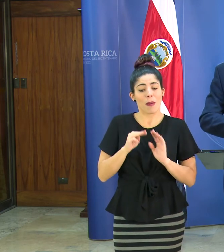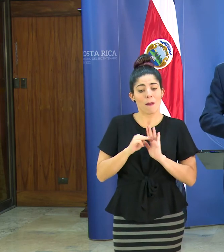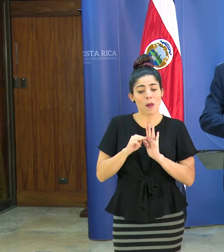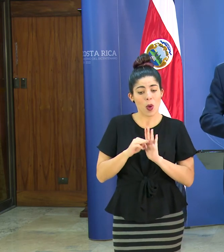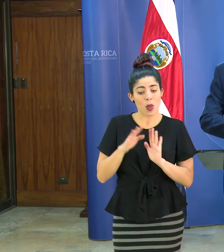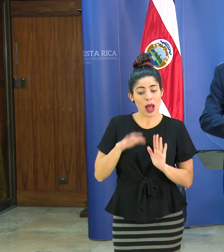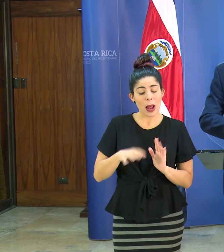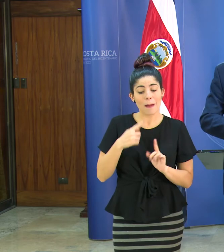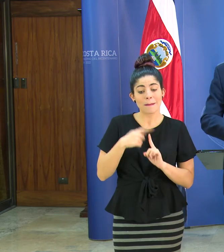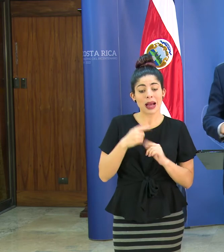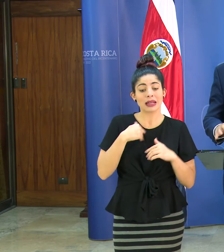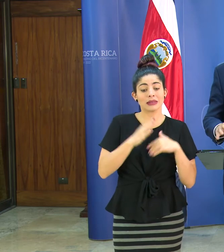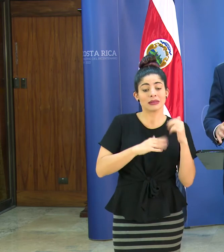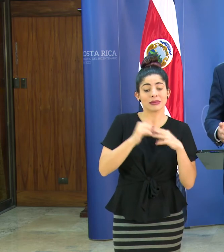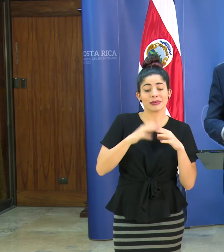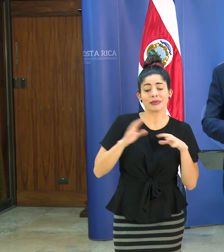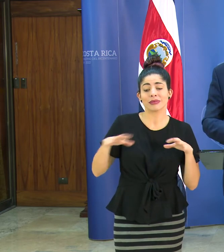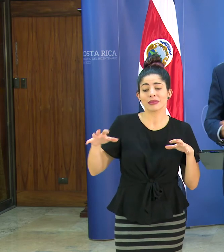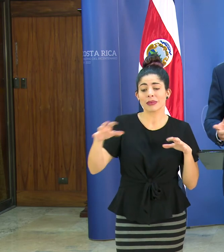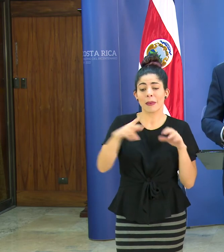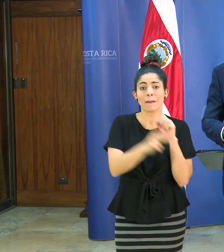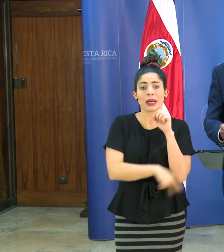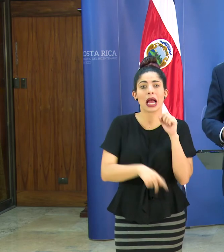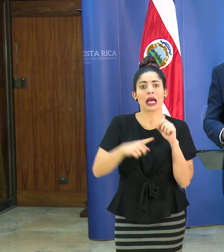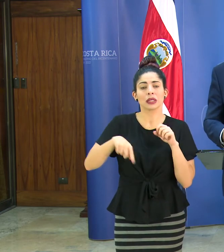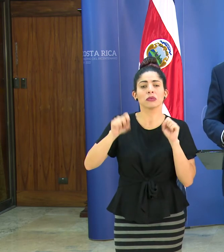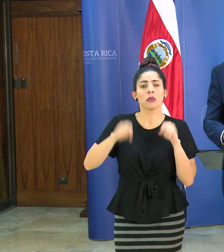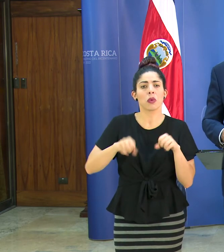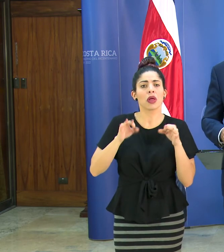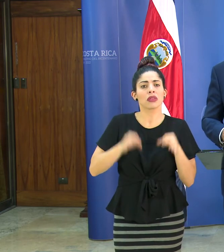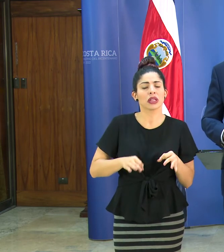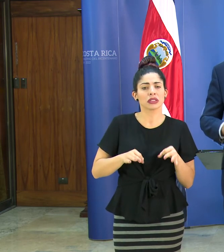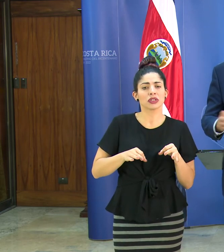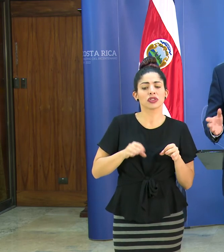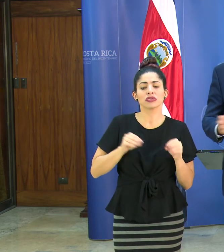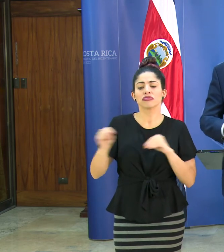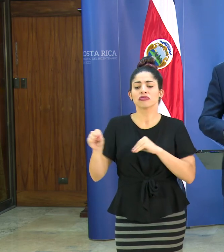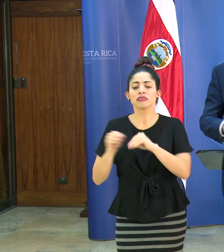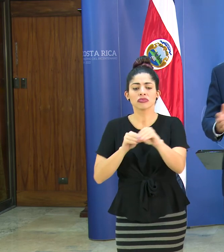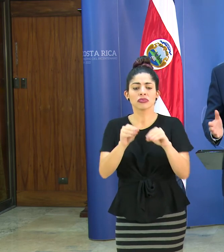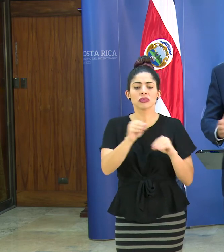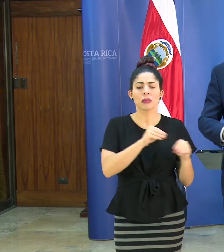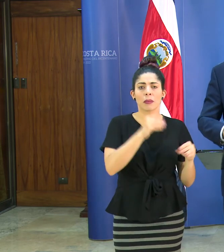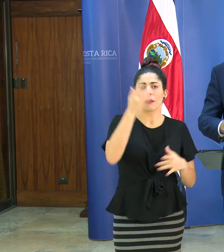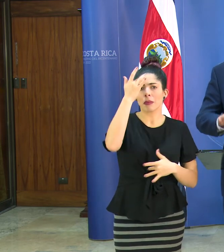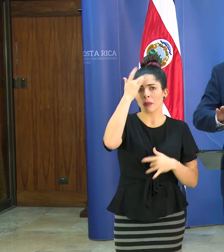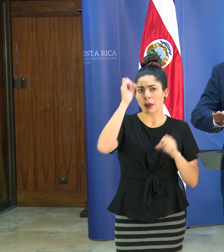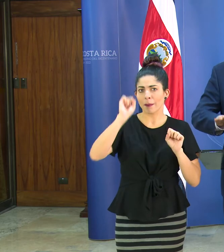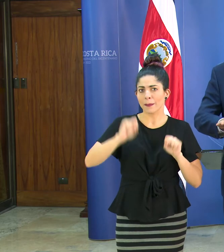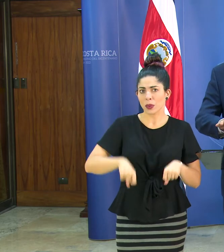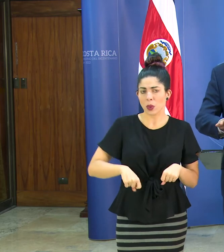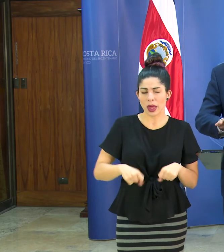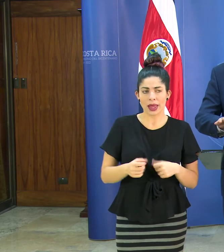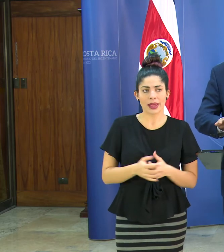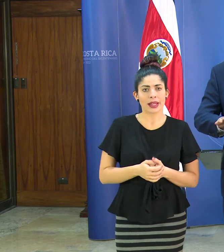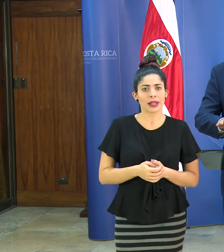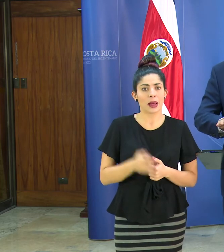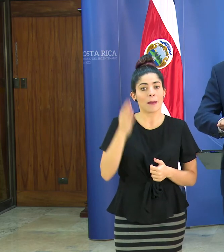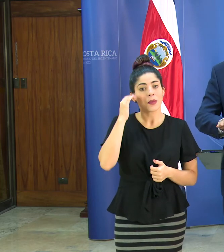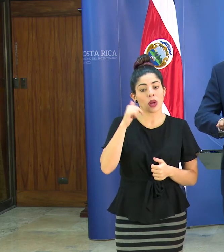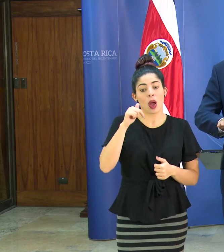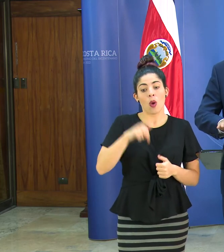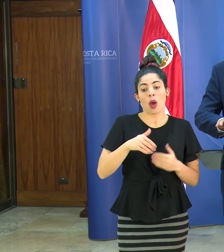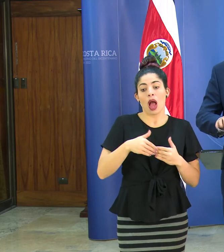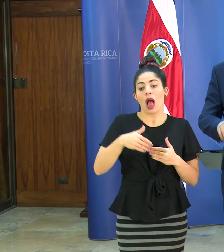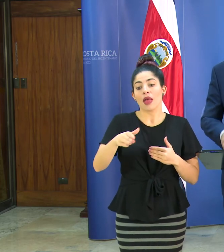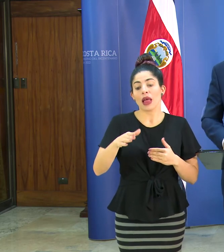por tener infraestructura en todo el país donde se pueden tomar estas decisiones de charlar pacientes de un lado al otro en términos de que de hoy